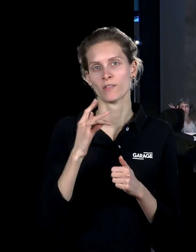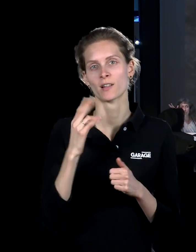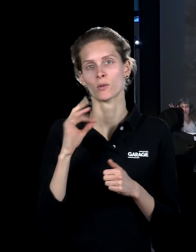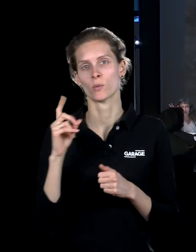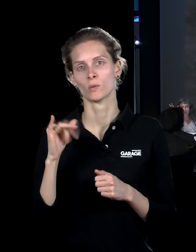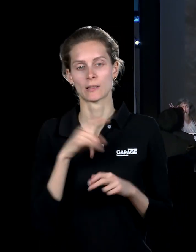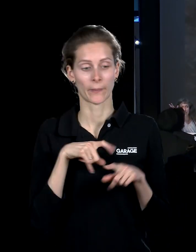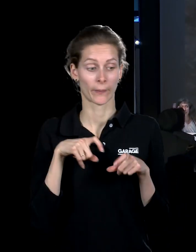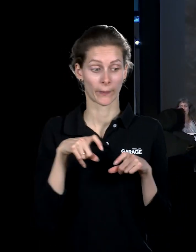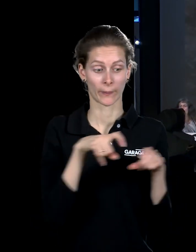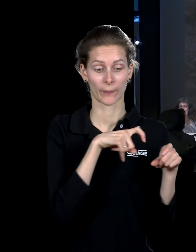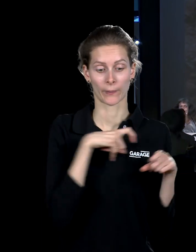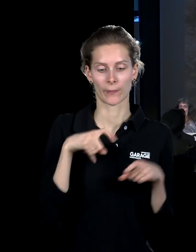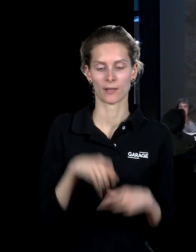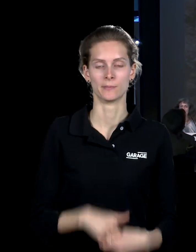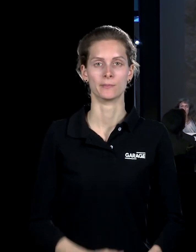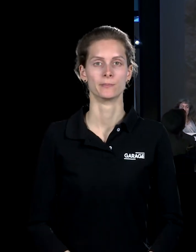на ножках по этому аквариуму.